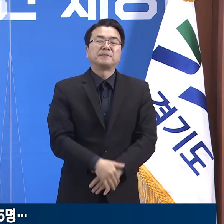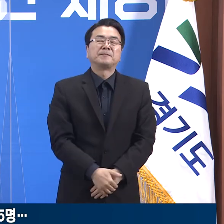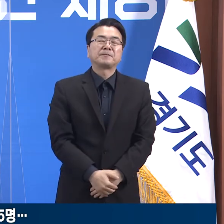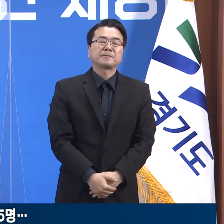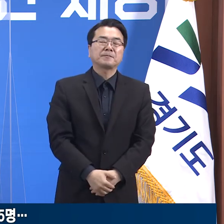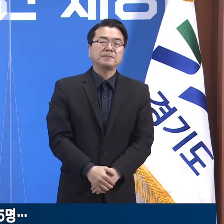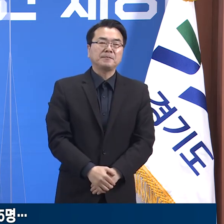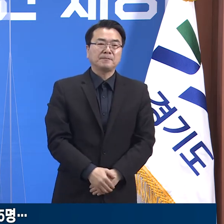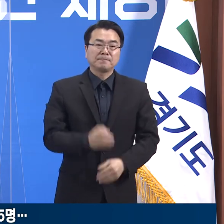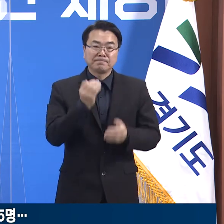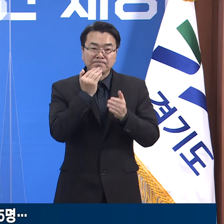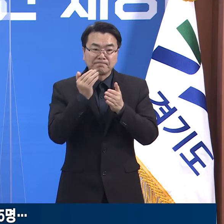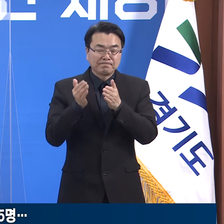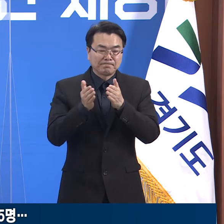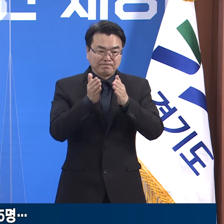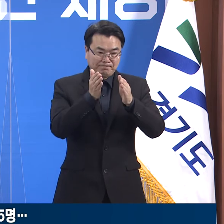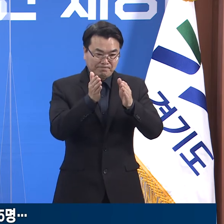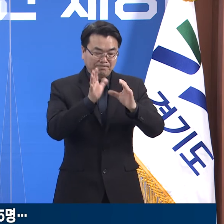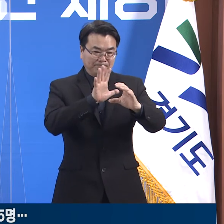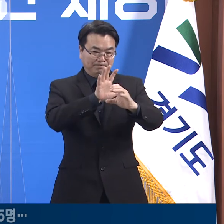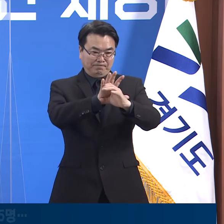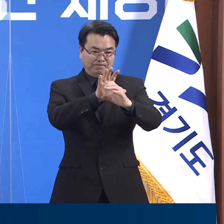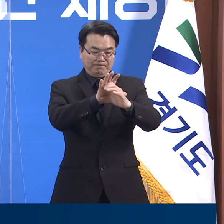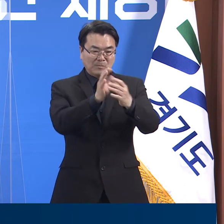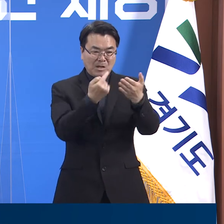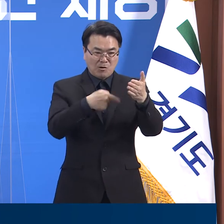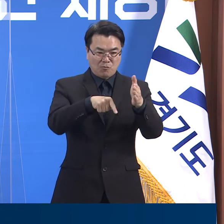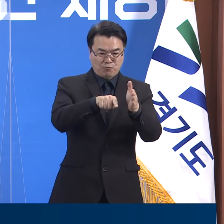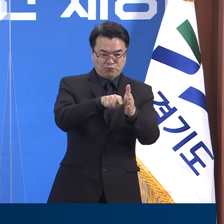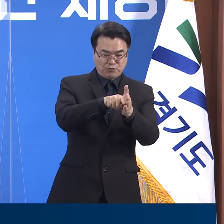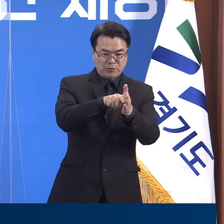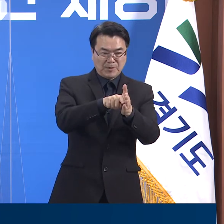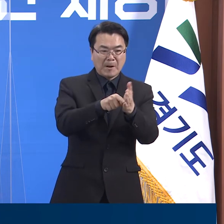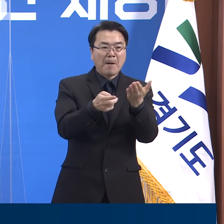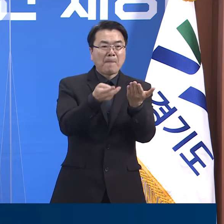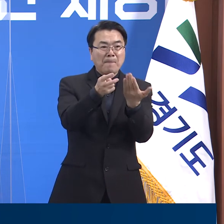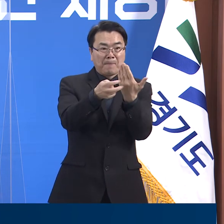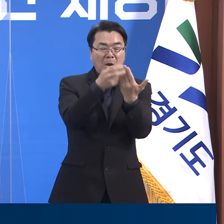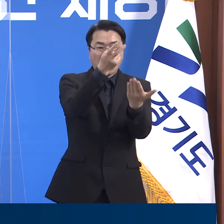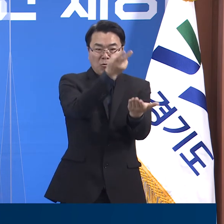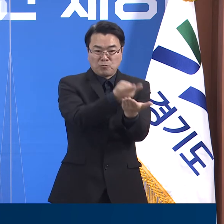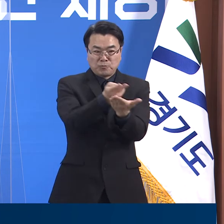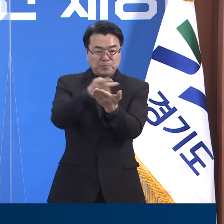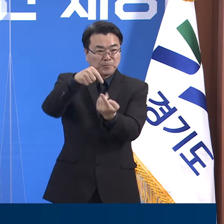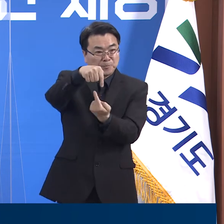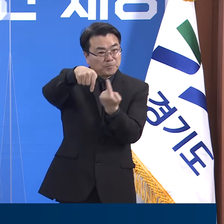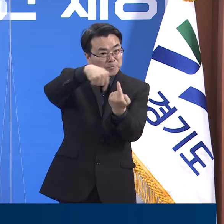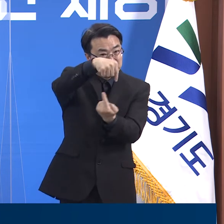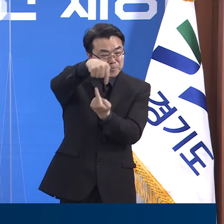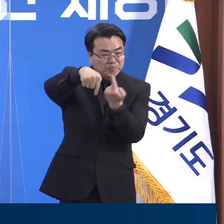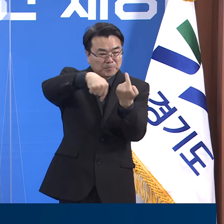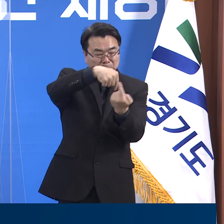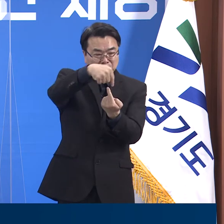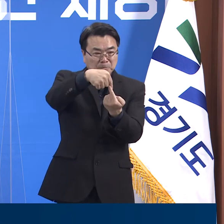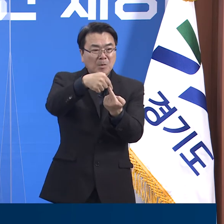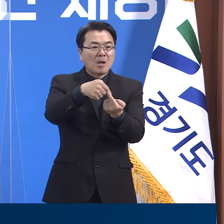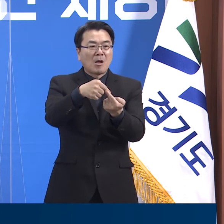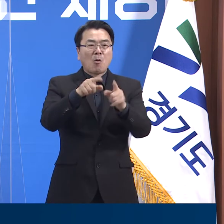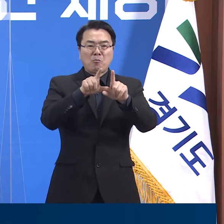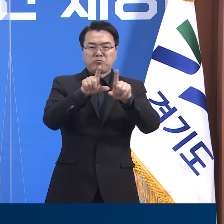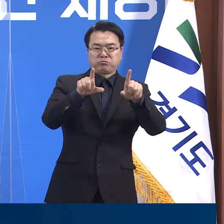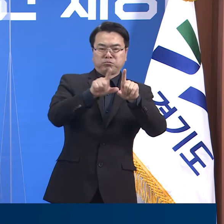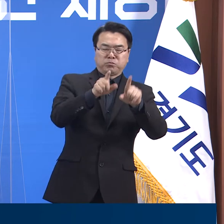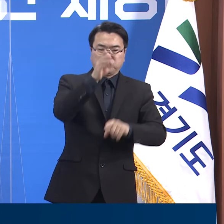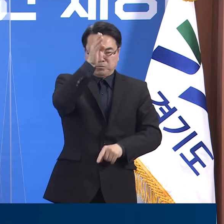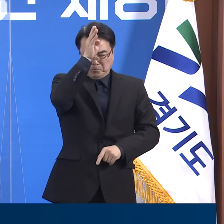경기도 코로나19 병상 운영 현황에 대해 말씀드리겠습니다. 4월 19일 20시 기준 일반과